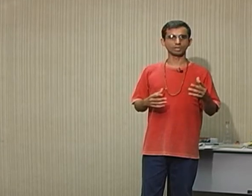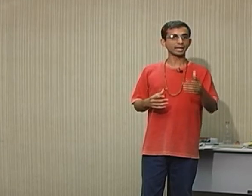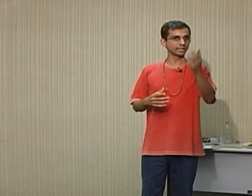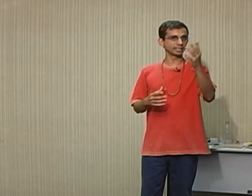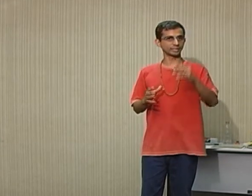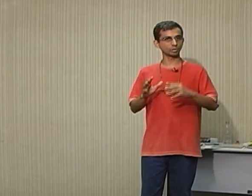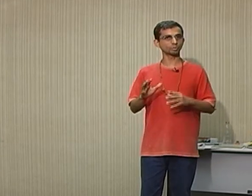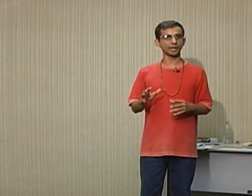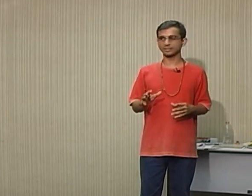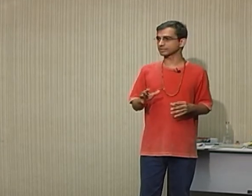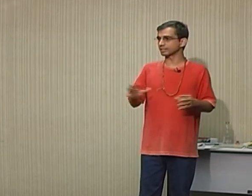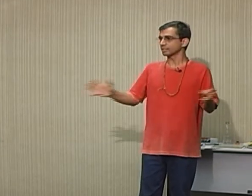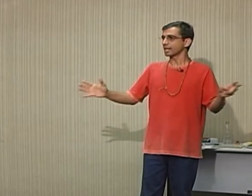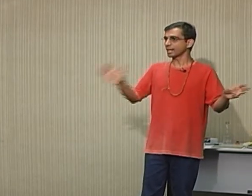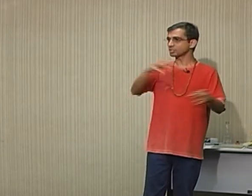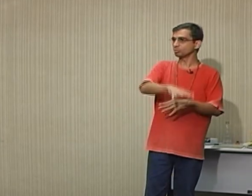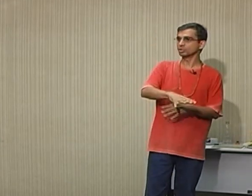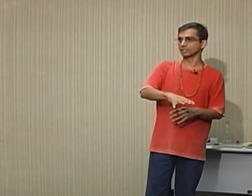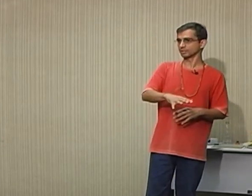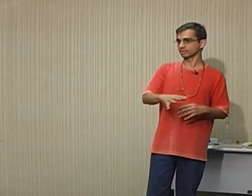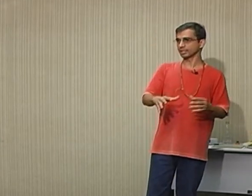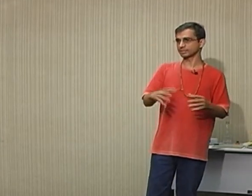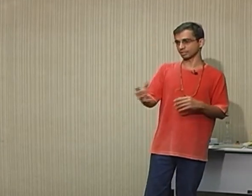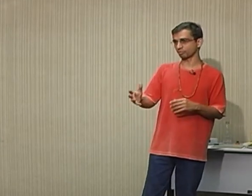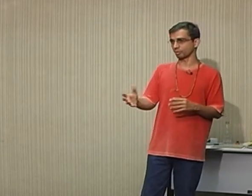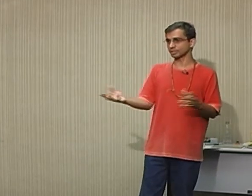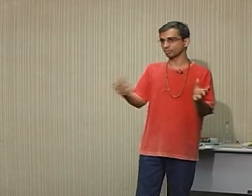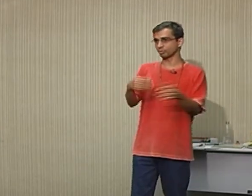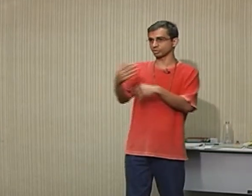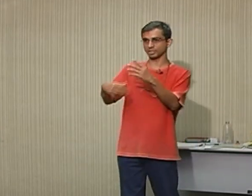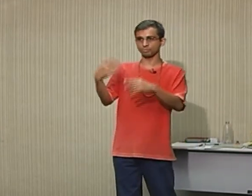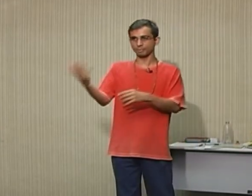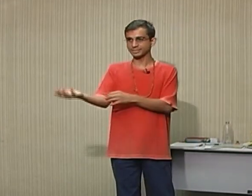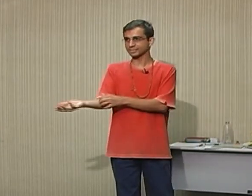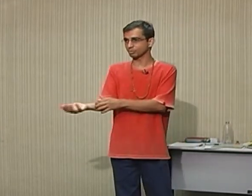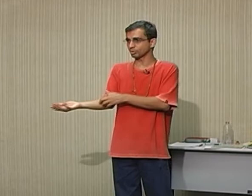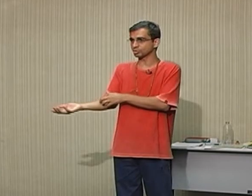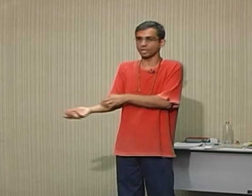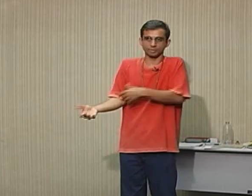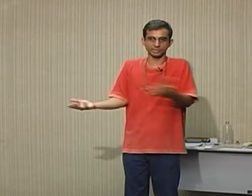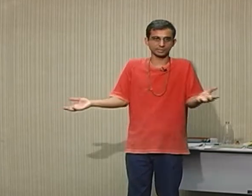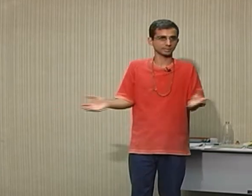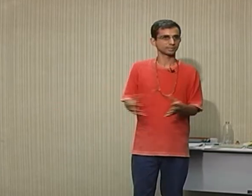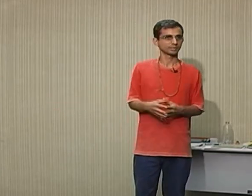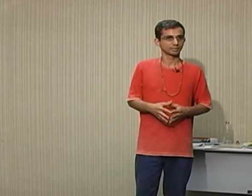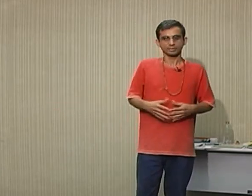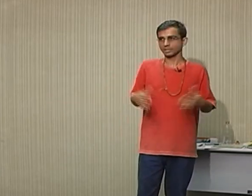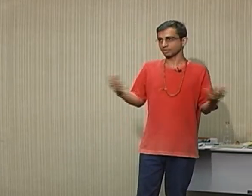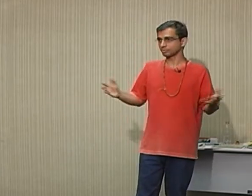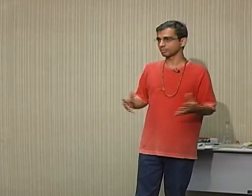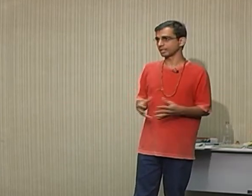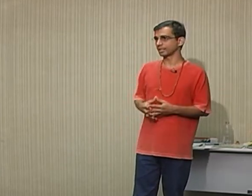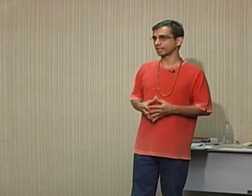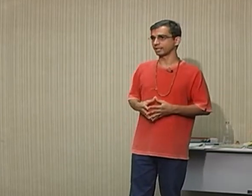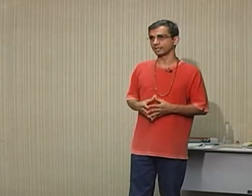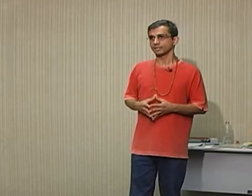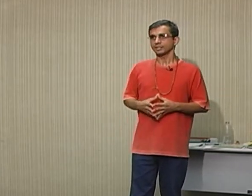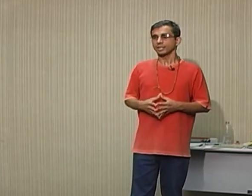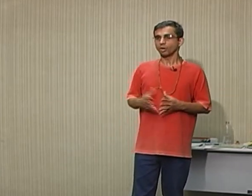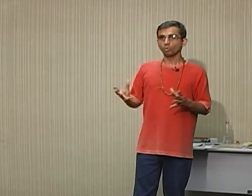aranha, tem oito patas, né? Aí já muda, né? De certa forma. Então, bom, já passa a ser uma outra história, mas... O